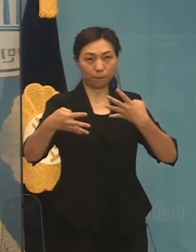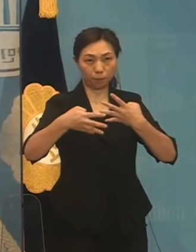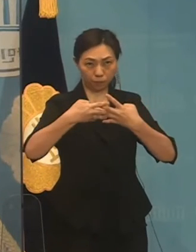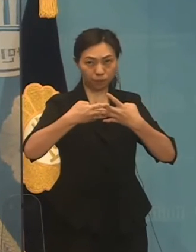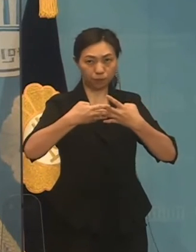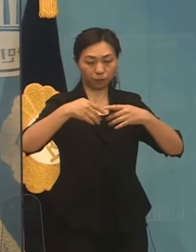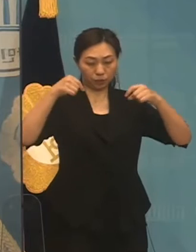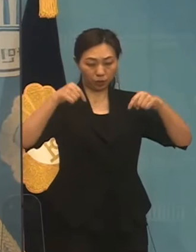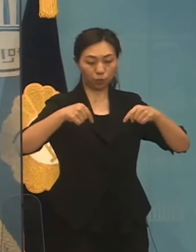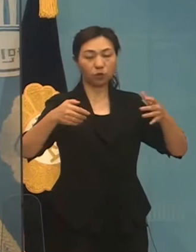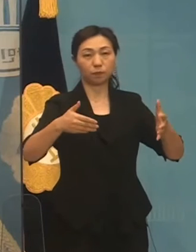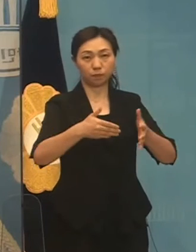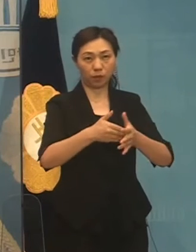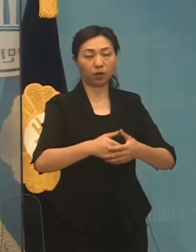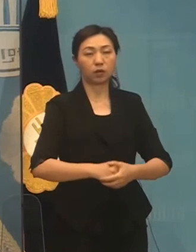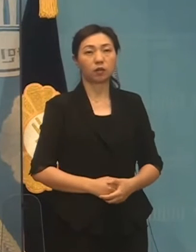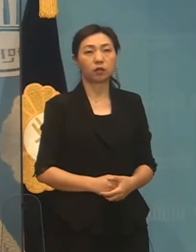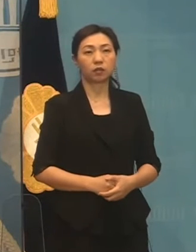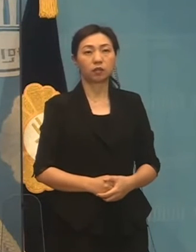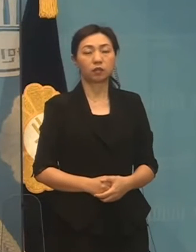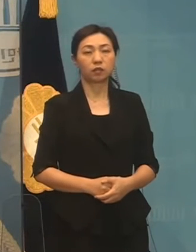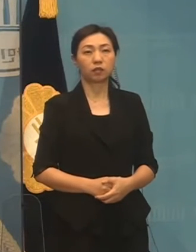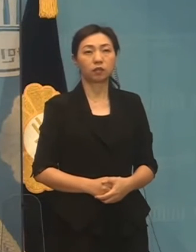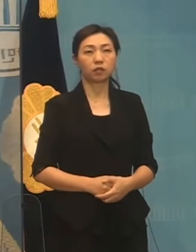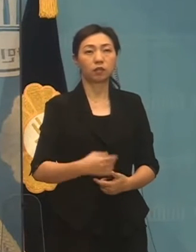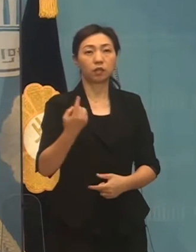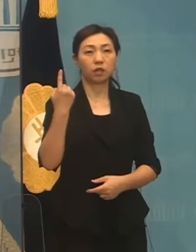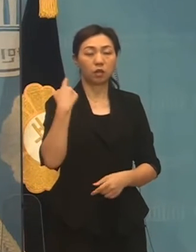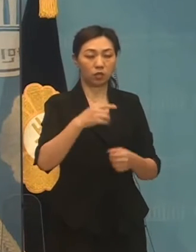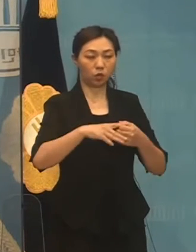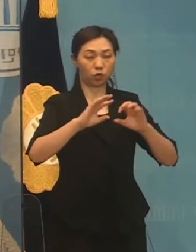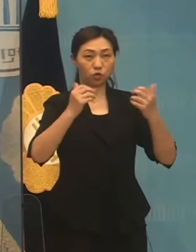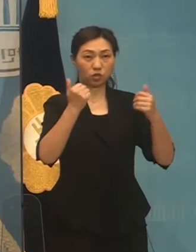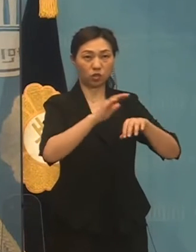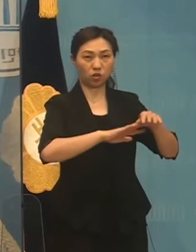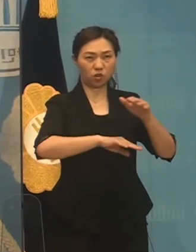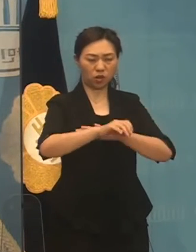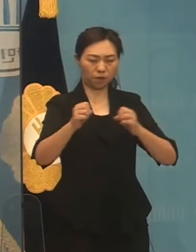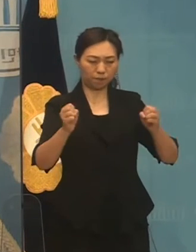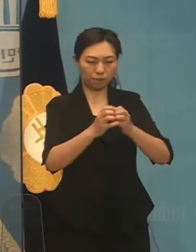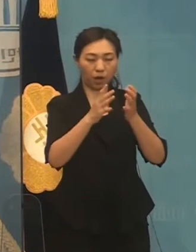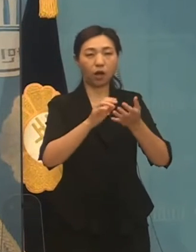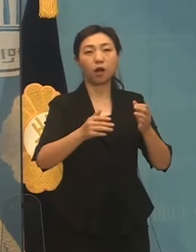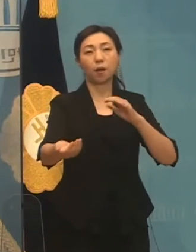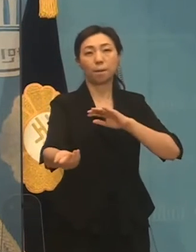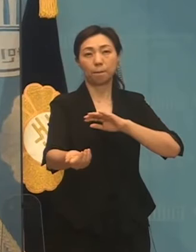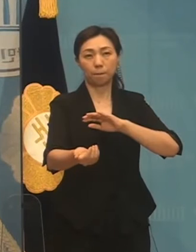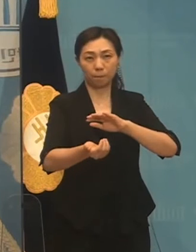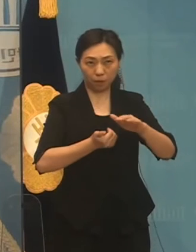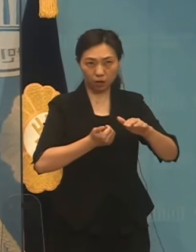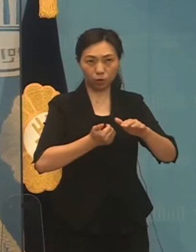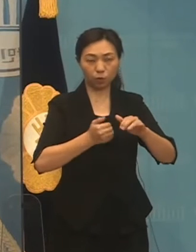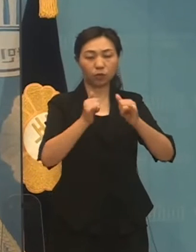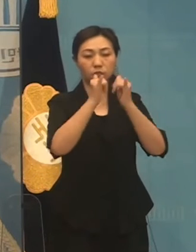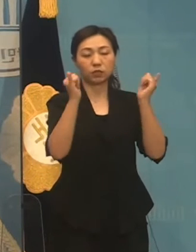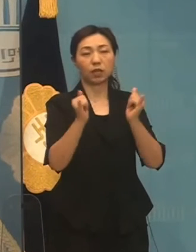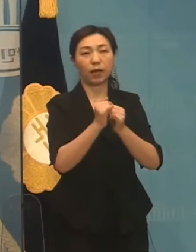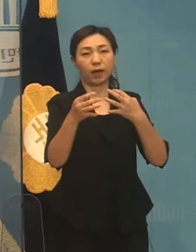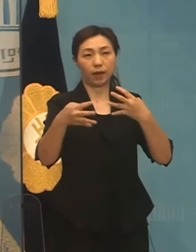여당의 강행처리로 인한 타국을 막고 사회적 합의의 물꼬를 튼 것은